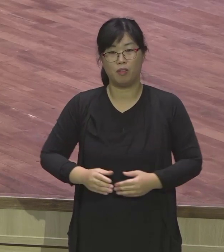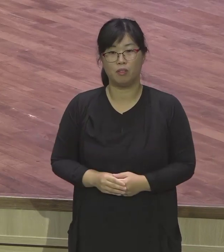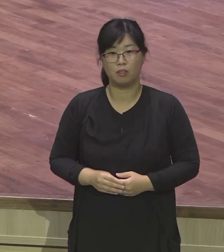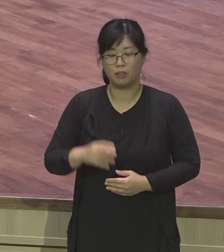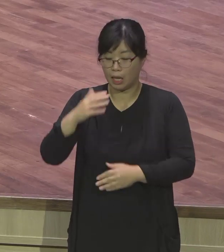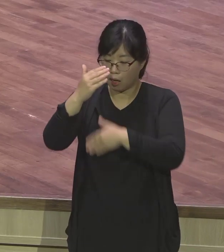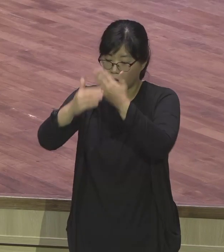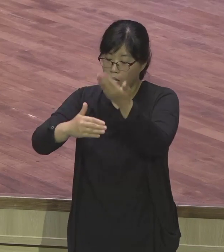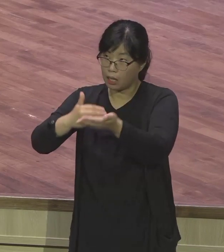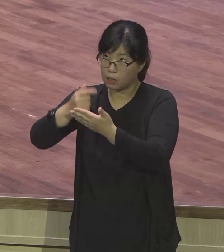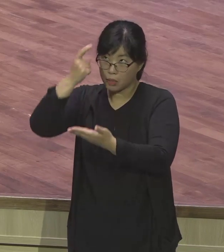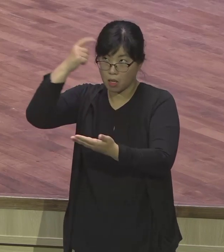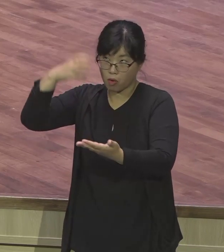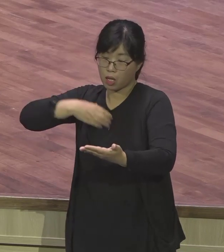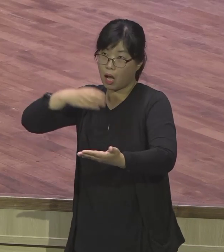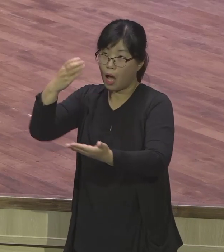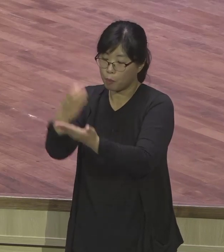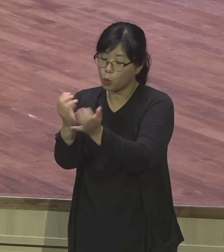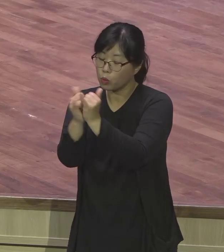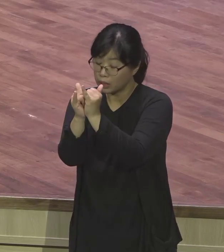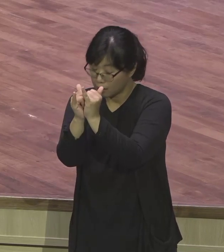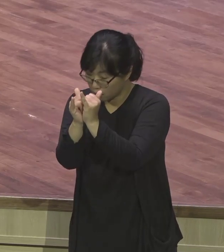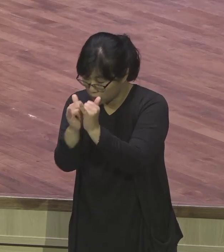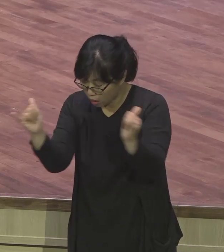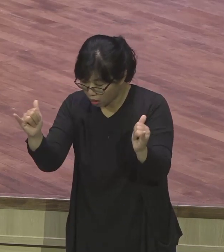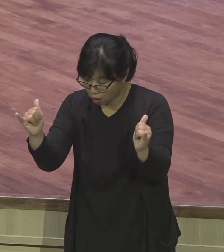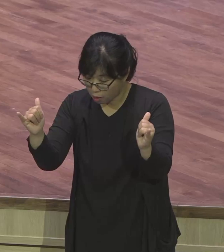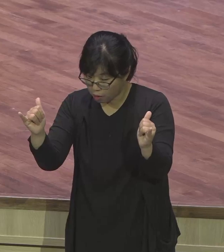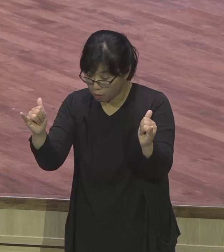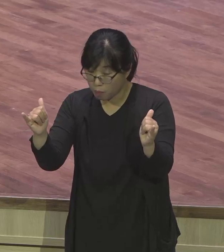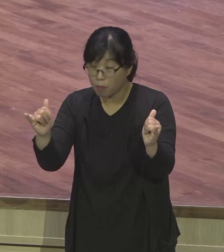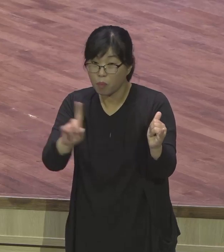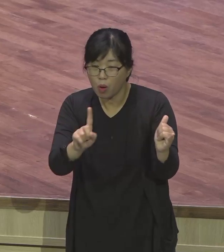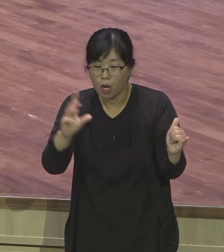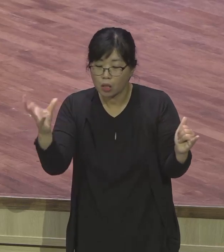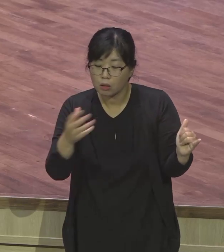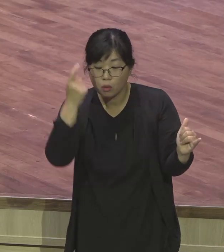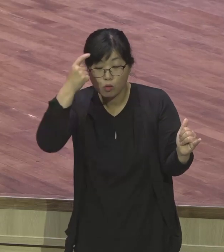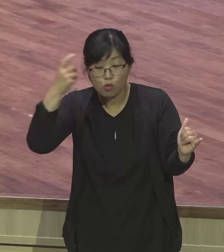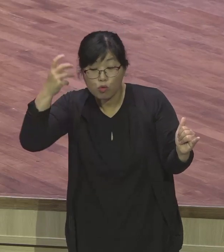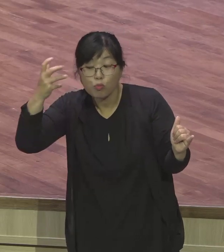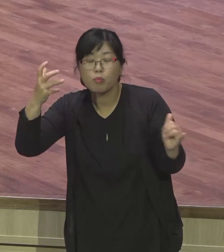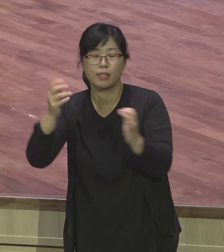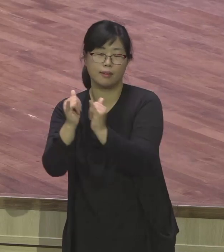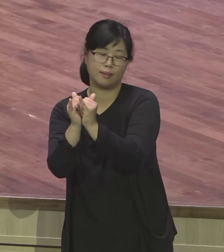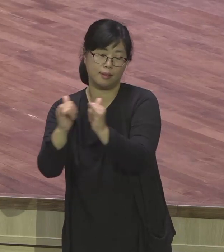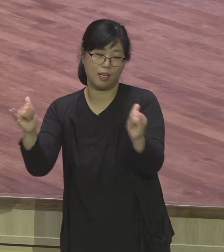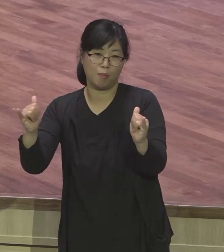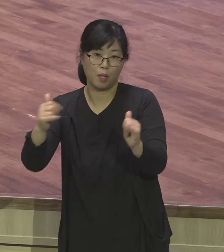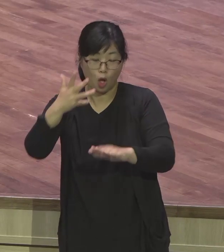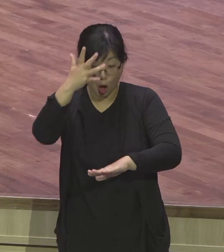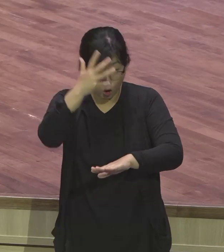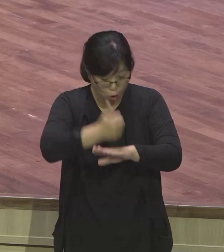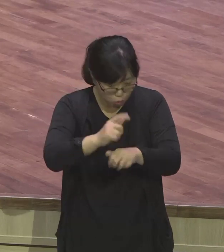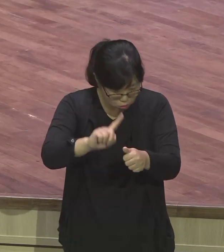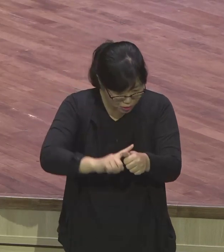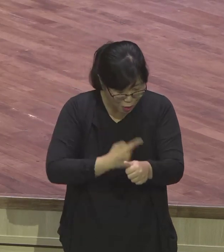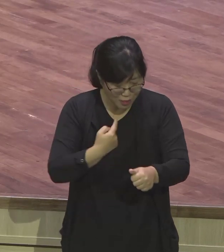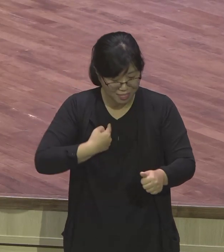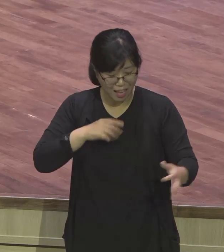하나님의 말씀 여러분 때문에 기관이 살아나기 바랍니다 힘을 얻고 기관이 살아나고